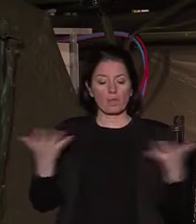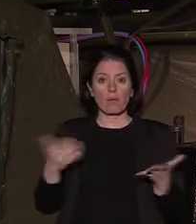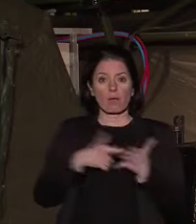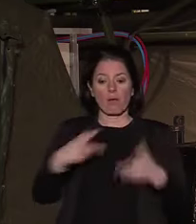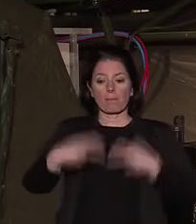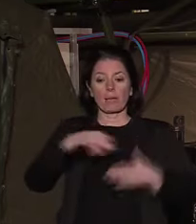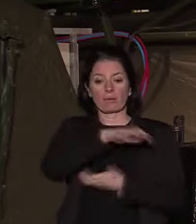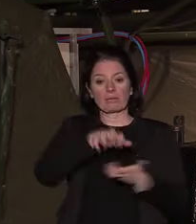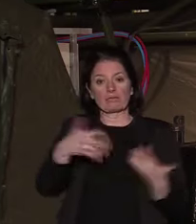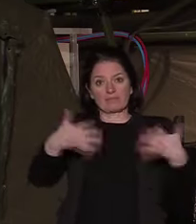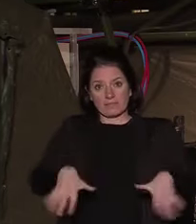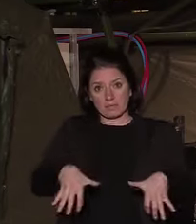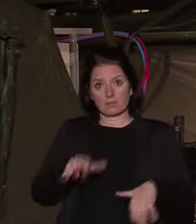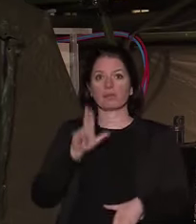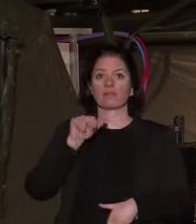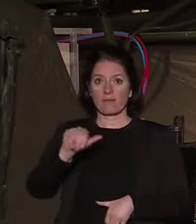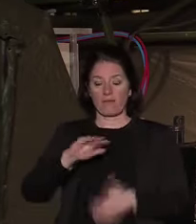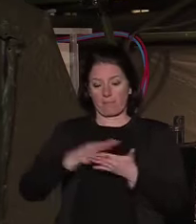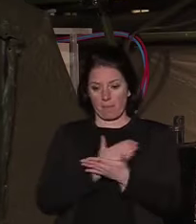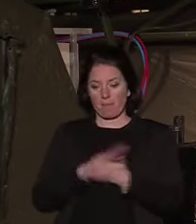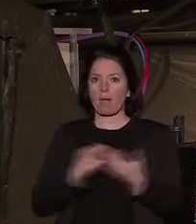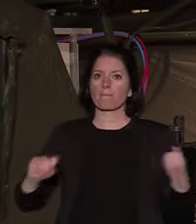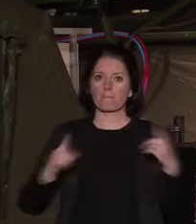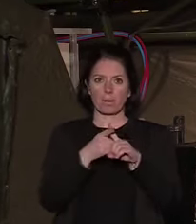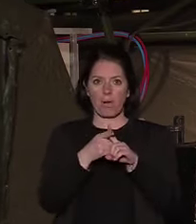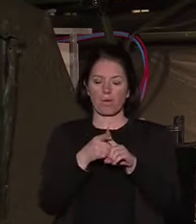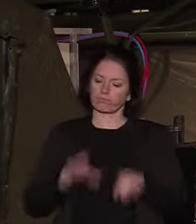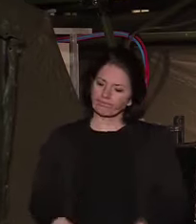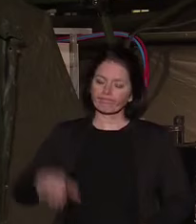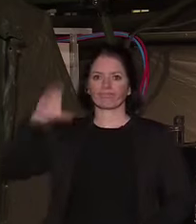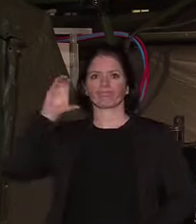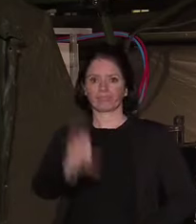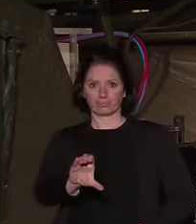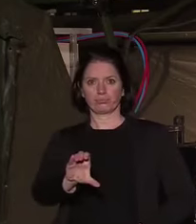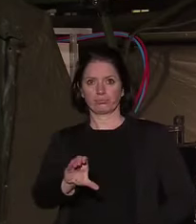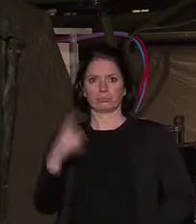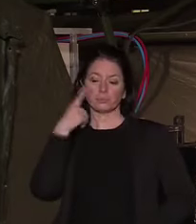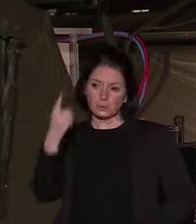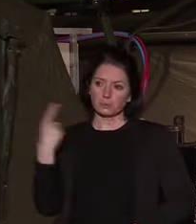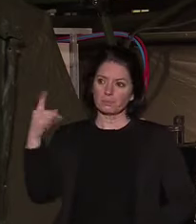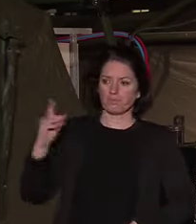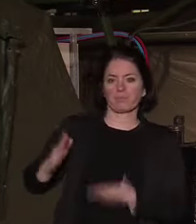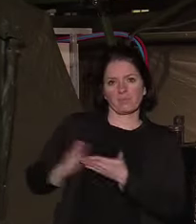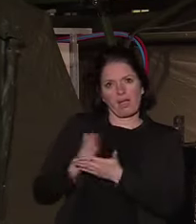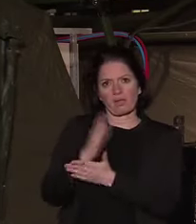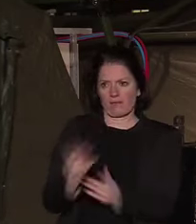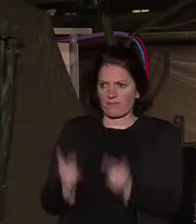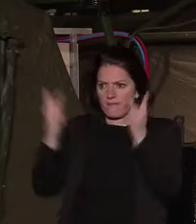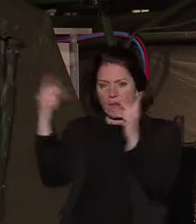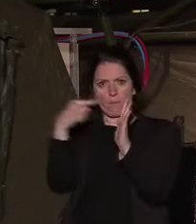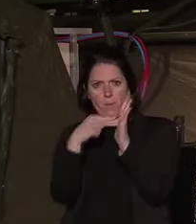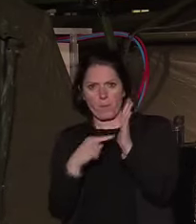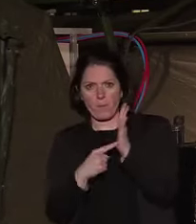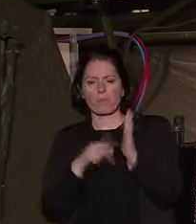massif d'investissement et de revalorisation de l'ensemble des carrières sera construit pour notre